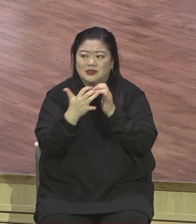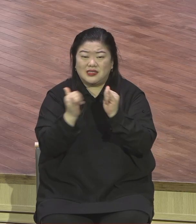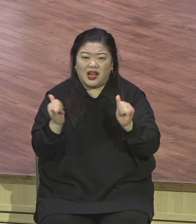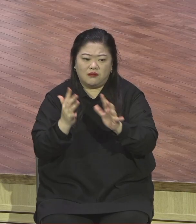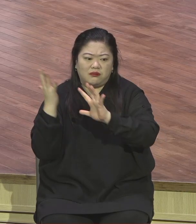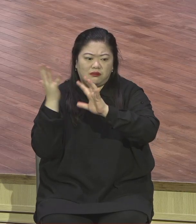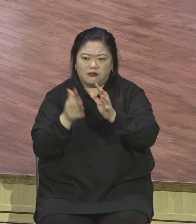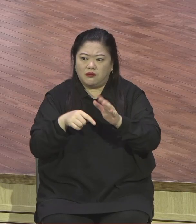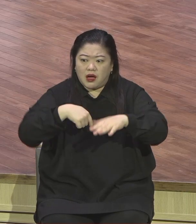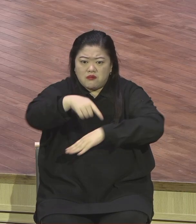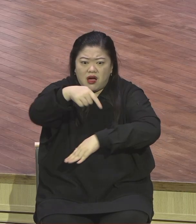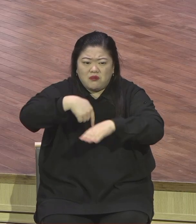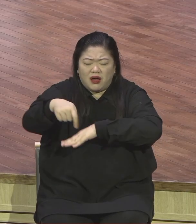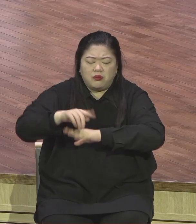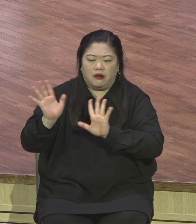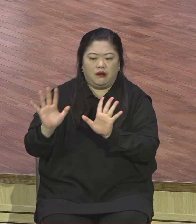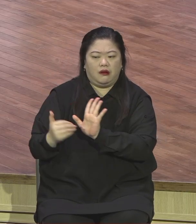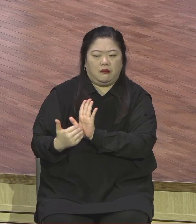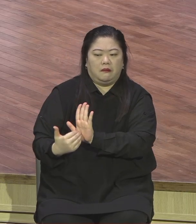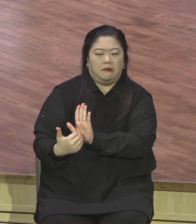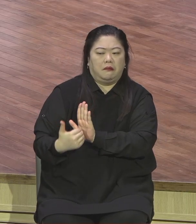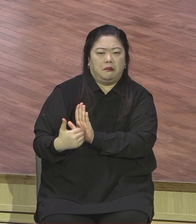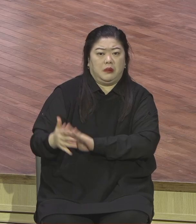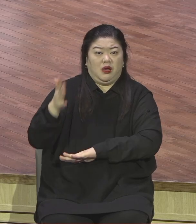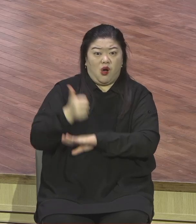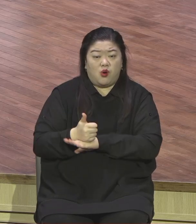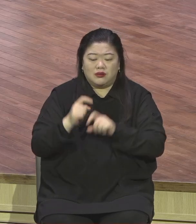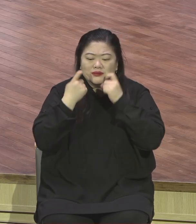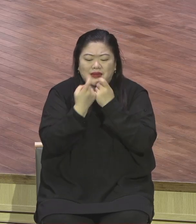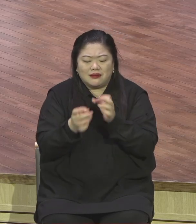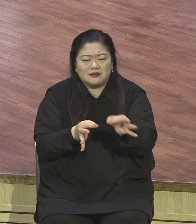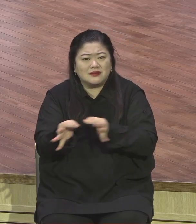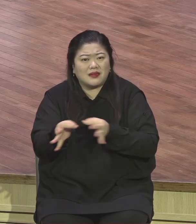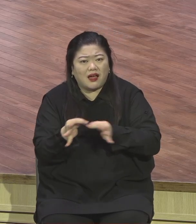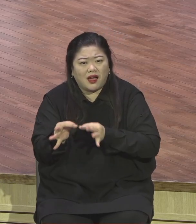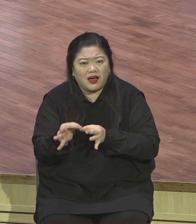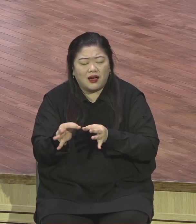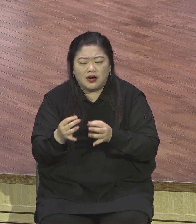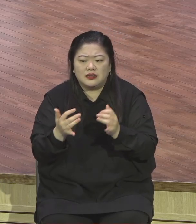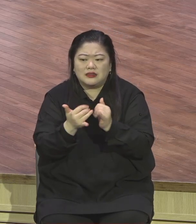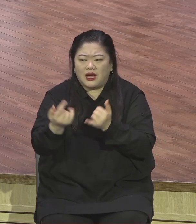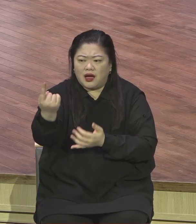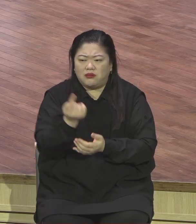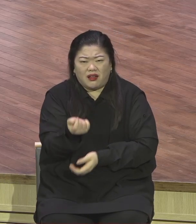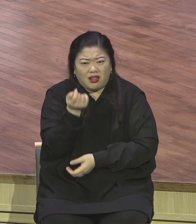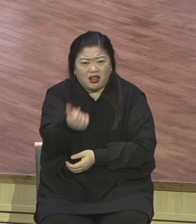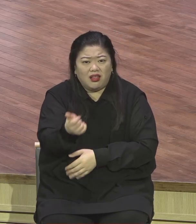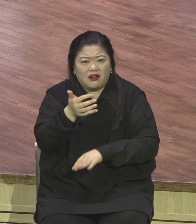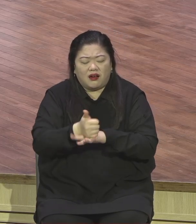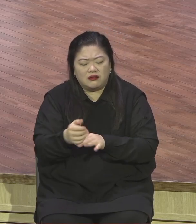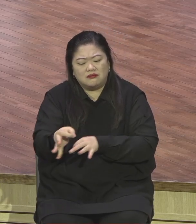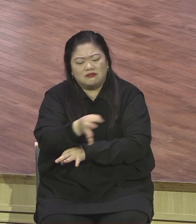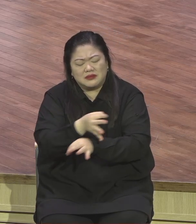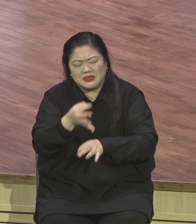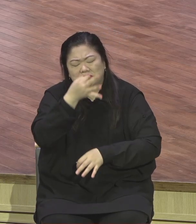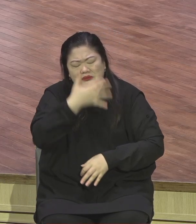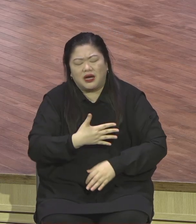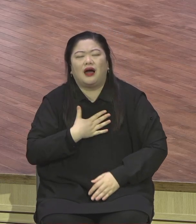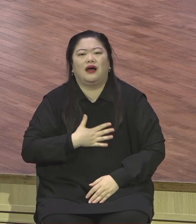한숨을 짓고 있어요. 우리가 인생의 삶에서 누구나 다 누구나 다 짐을 지고 삽니다. 짐을 지고 그렇게